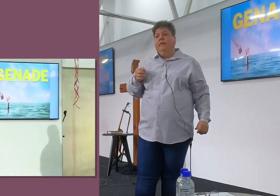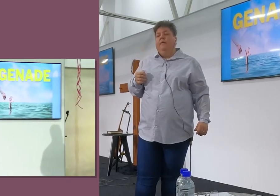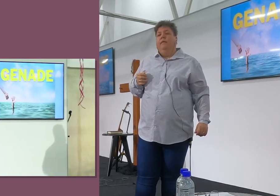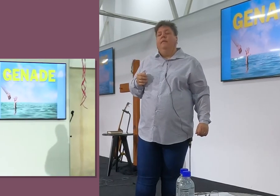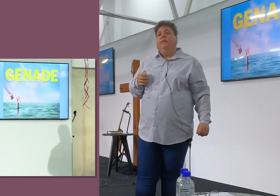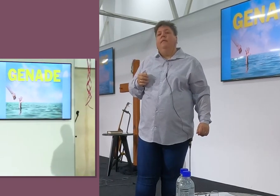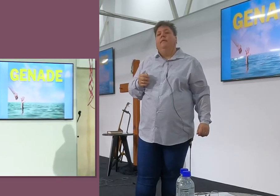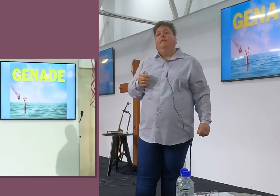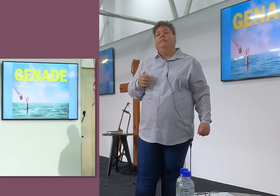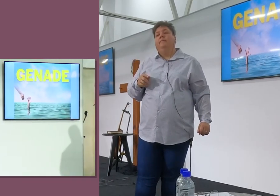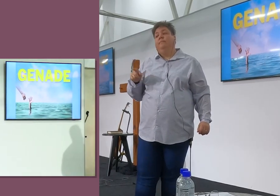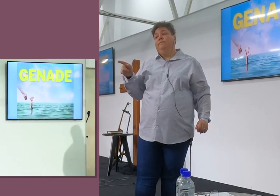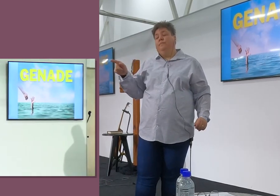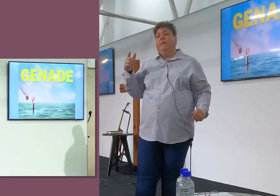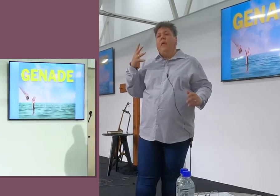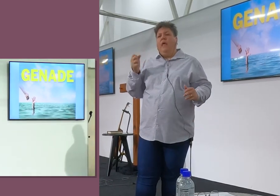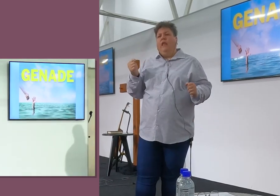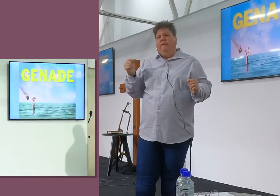Met,